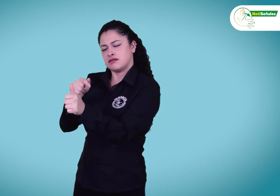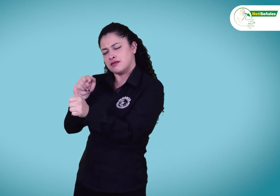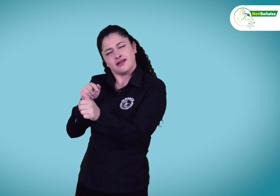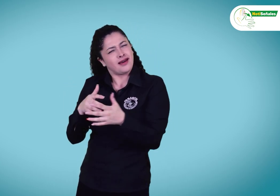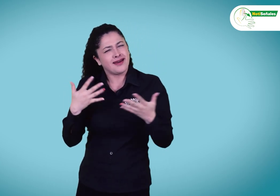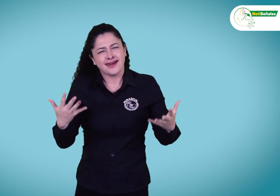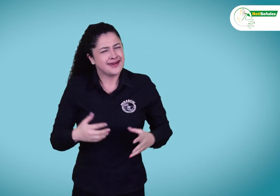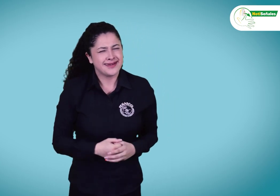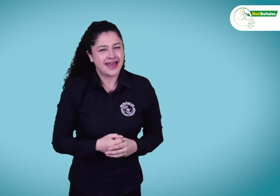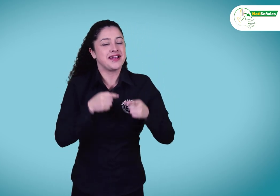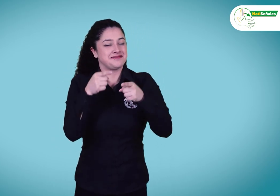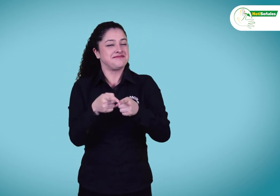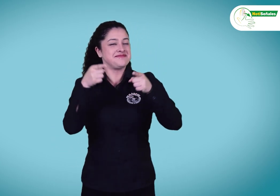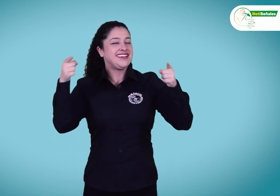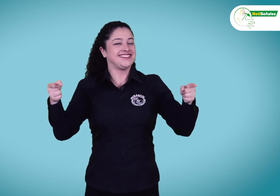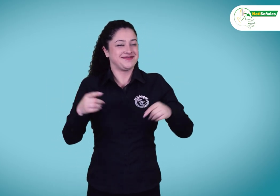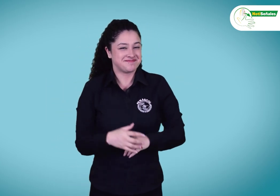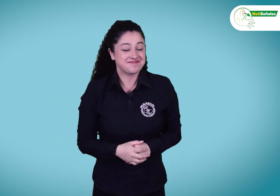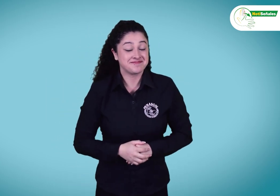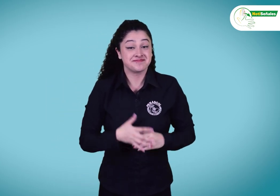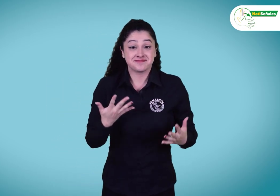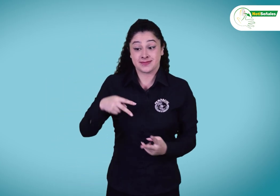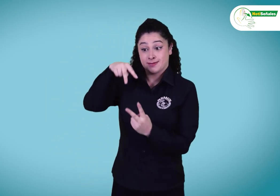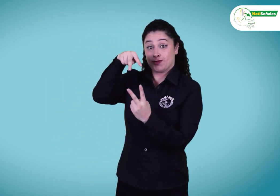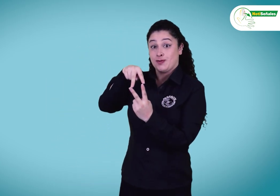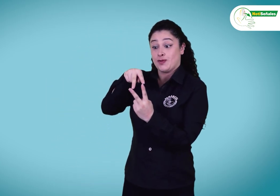Fenascol ha contribuido con su asesoría. Les daré más información.